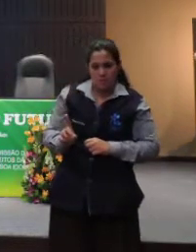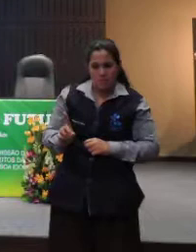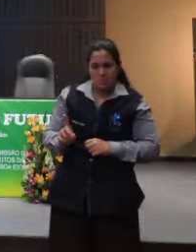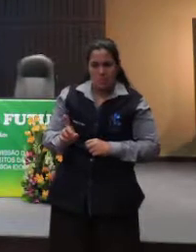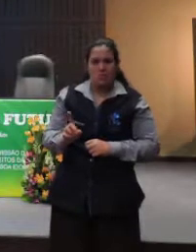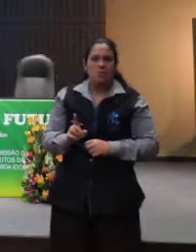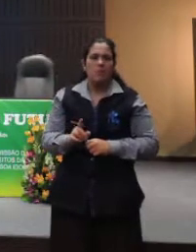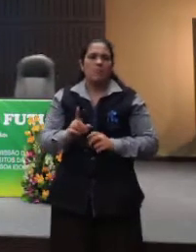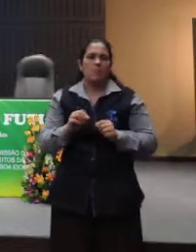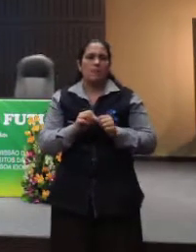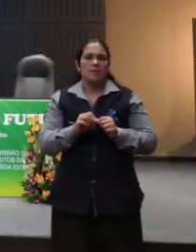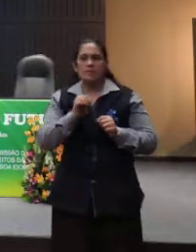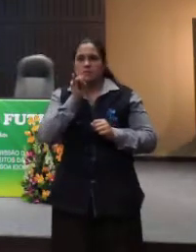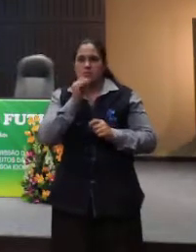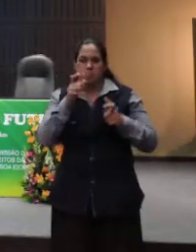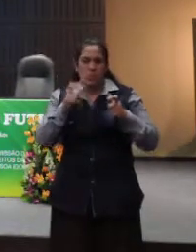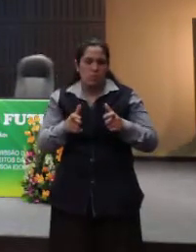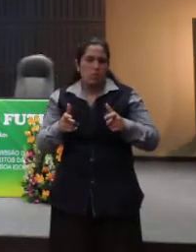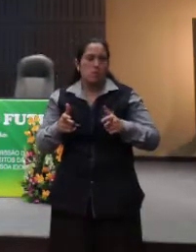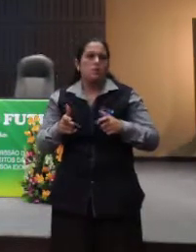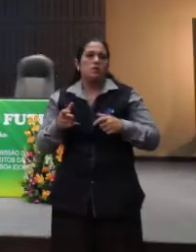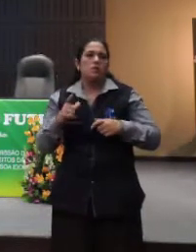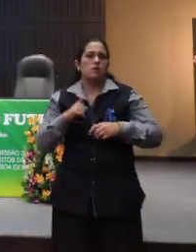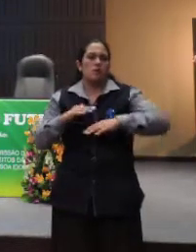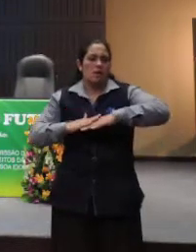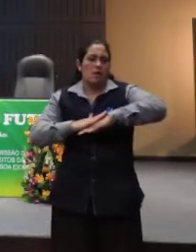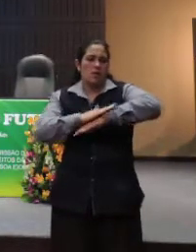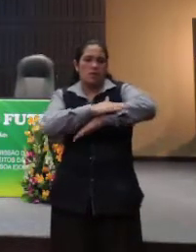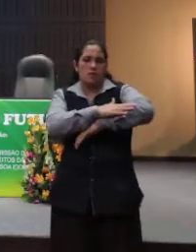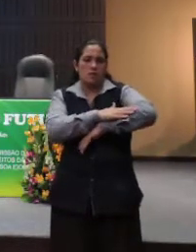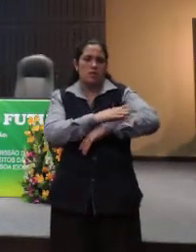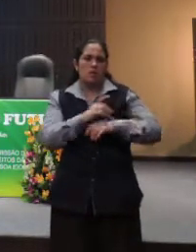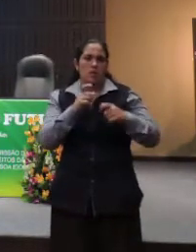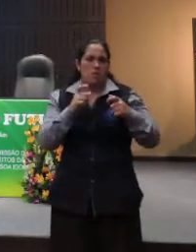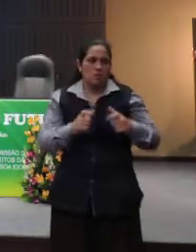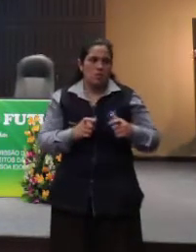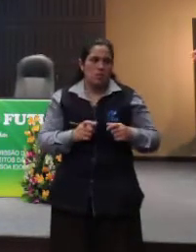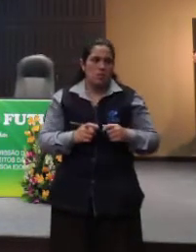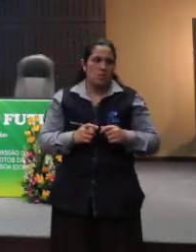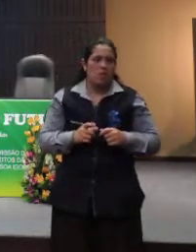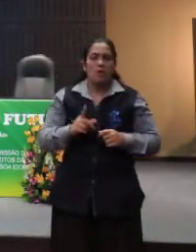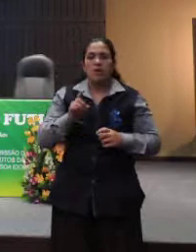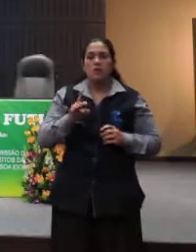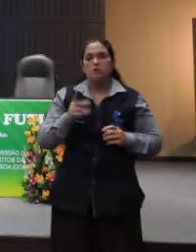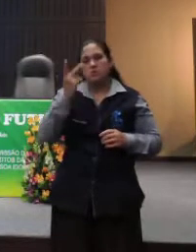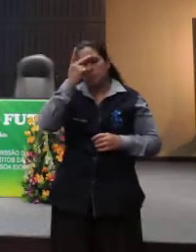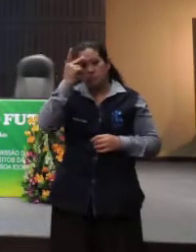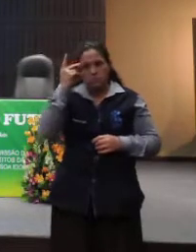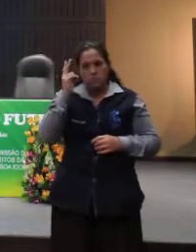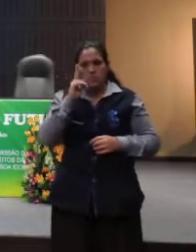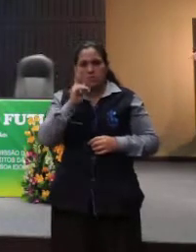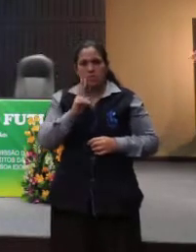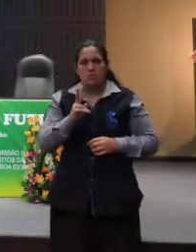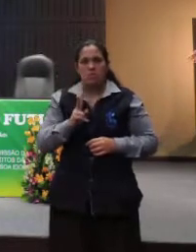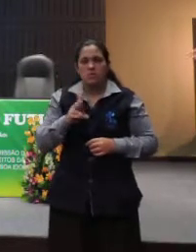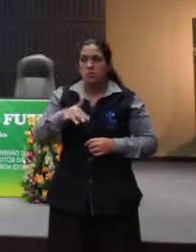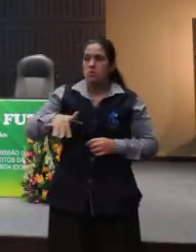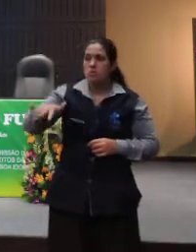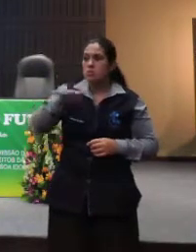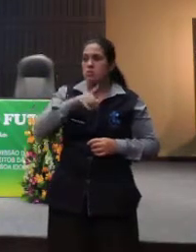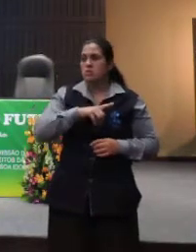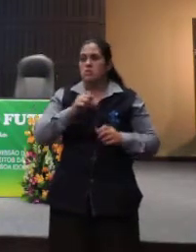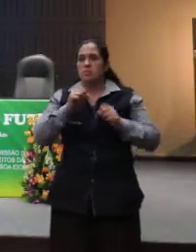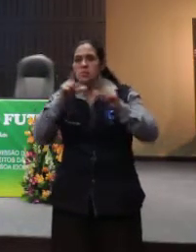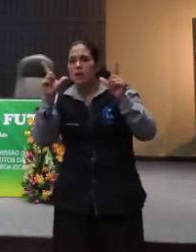é o meio que tem escadas grandes. Não as pessoas. São só características, assim como somos mais claros,